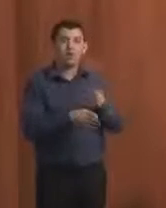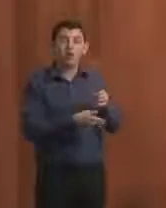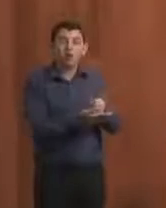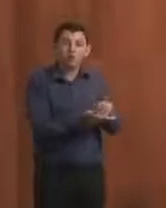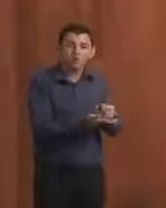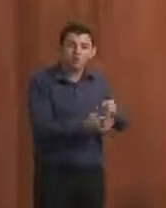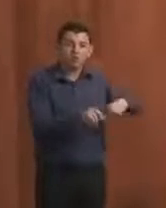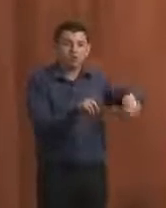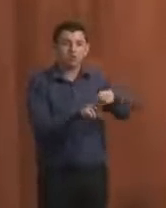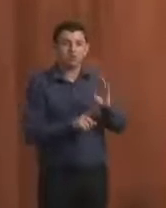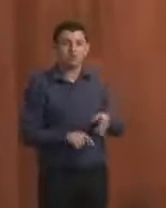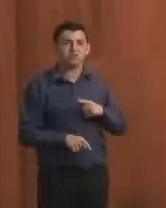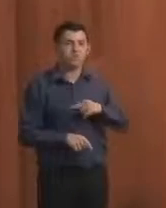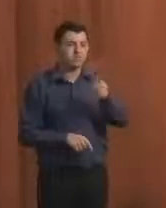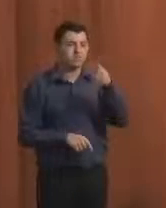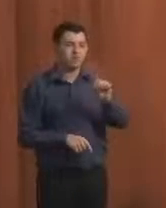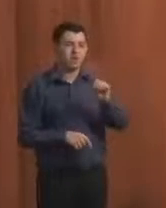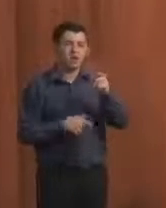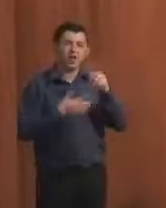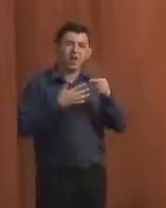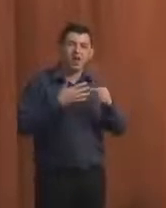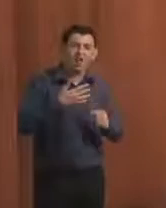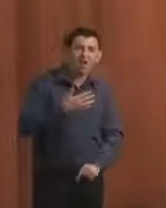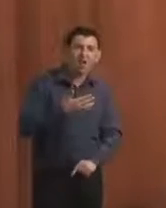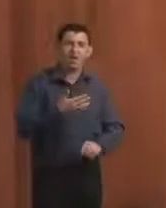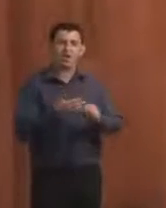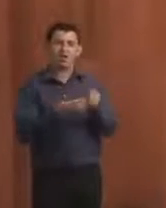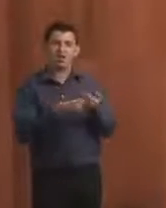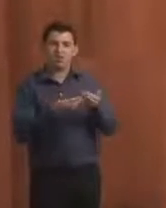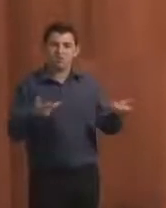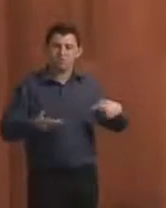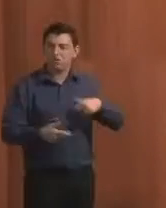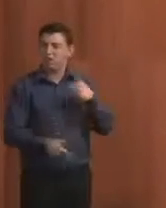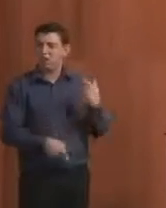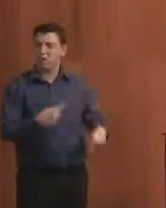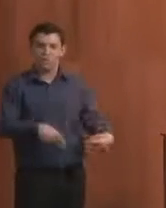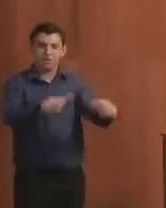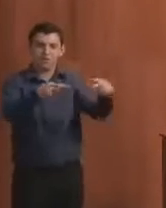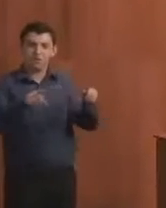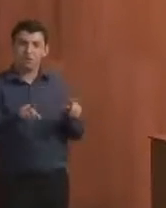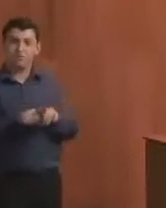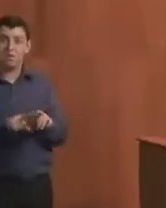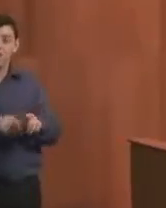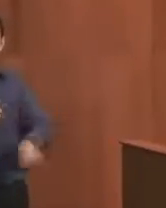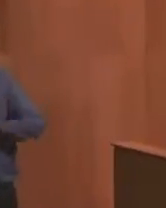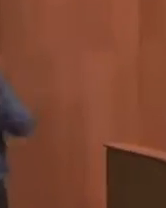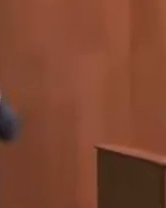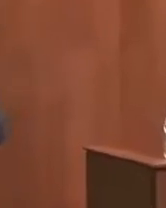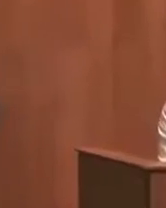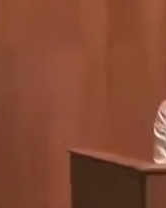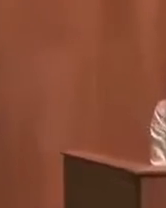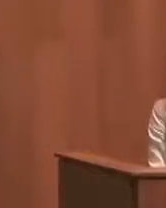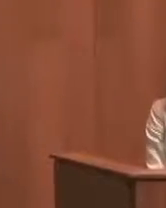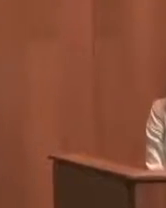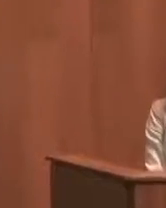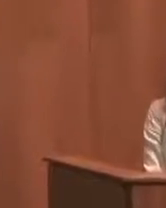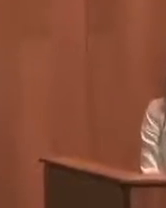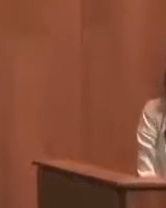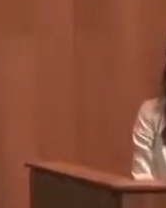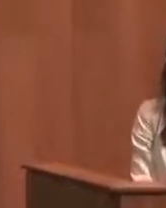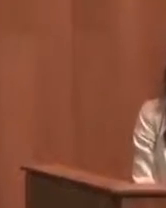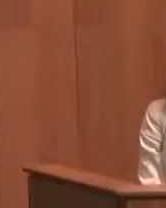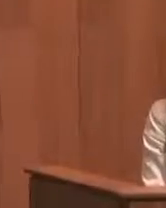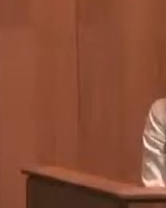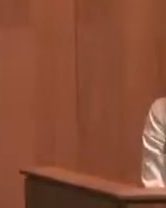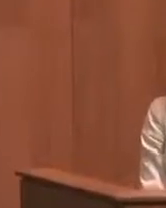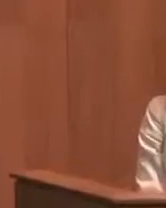dez pontos de debate e que poderiam ser de atuação. O primeiro deles é relativo à transparência e à lei